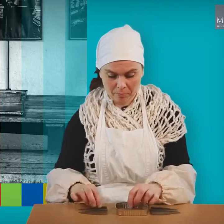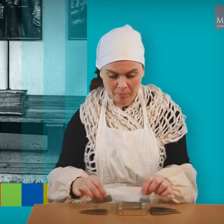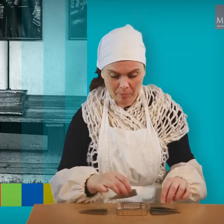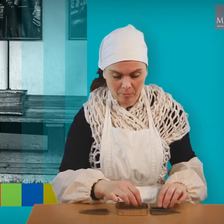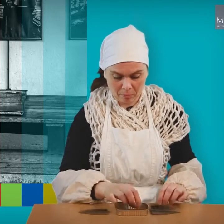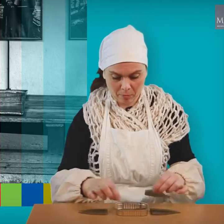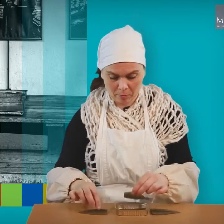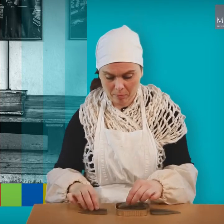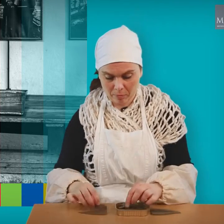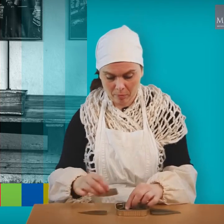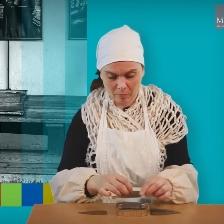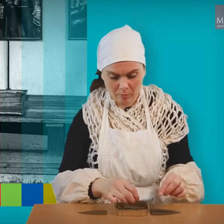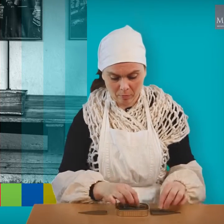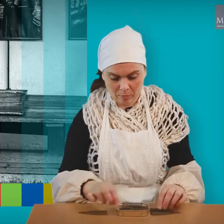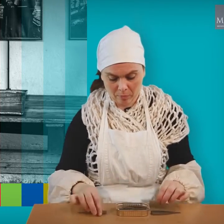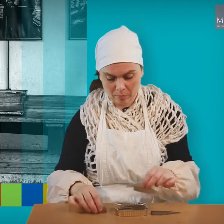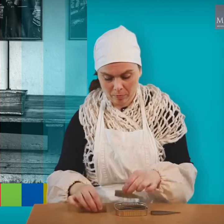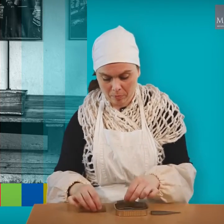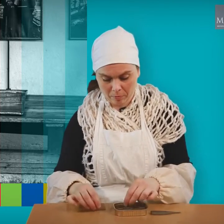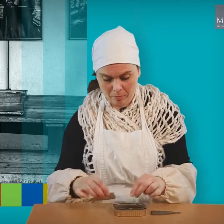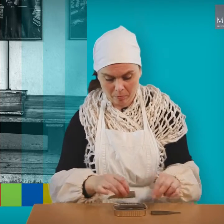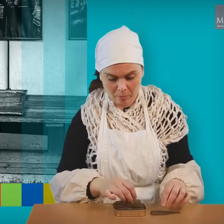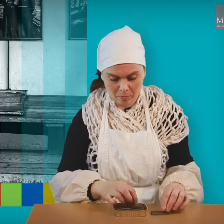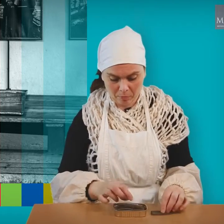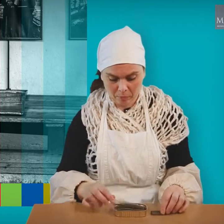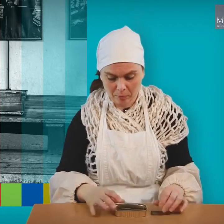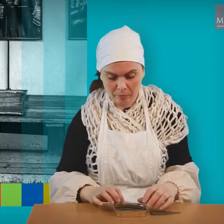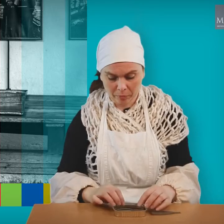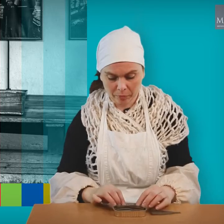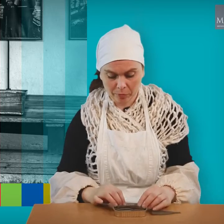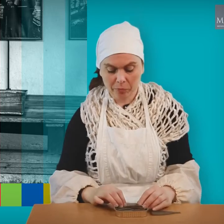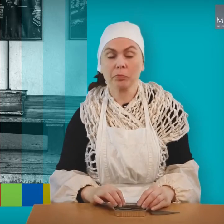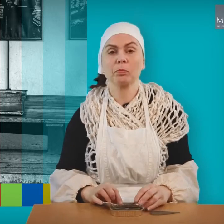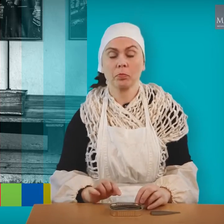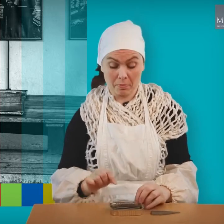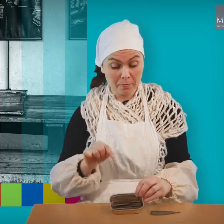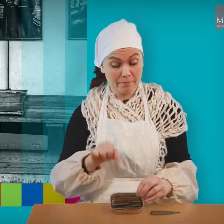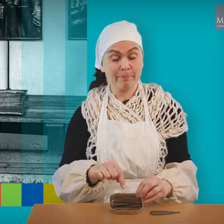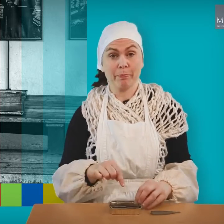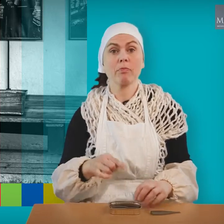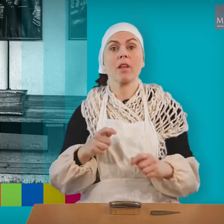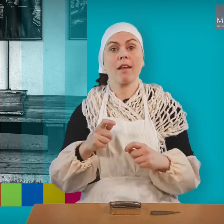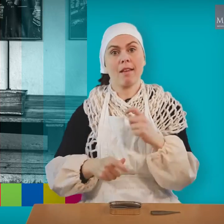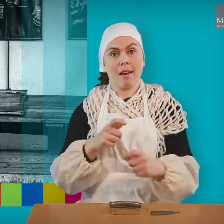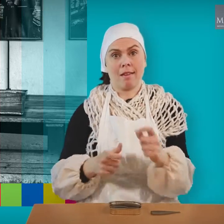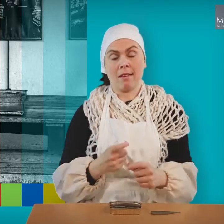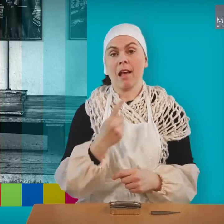eneste